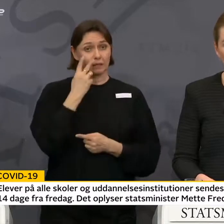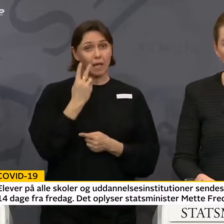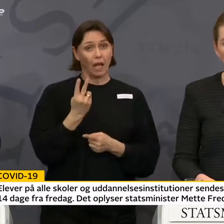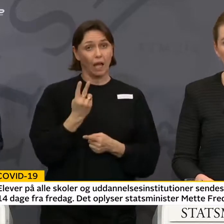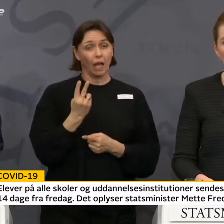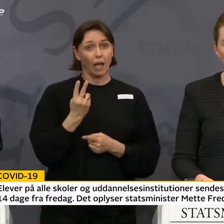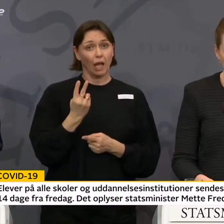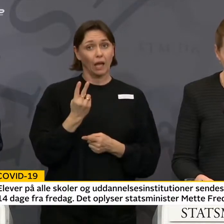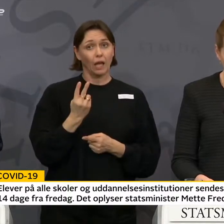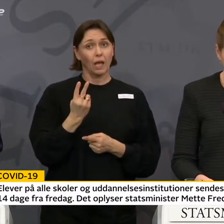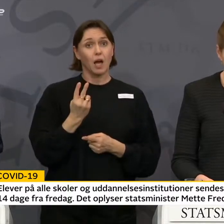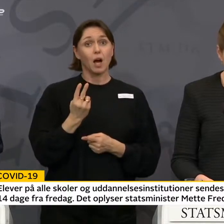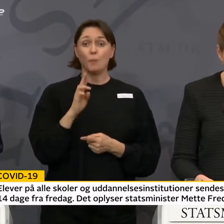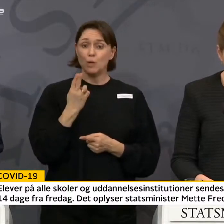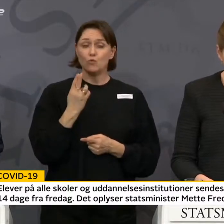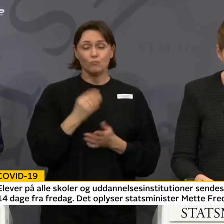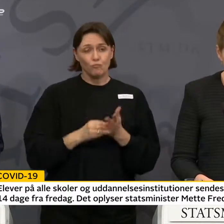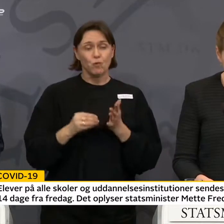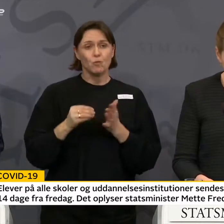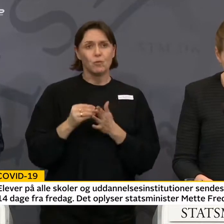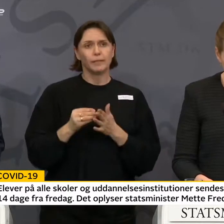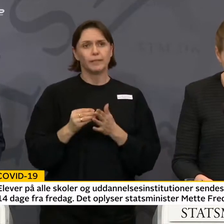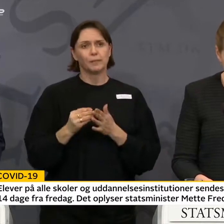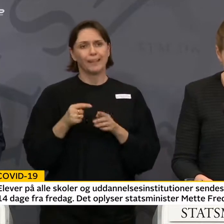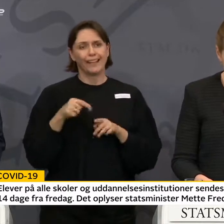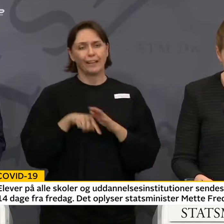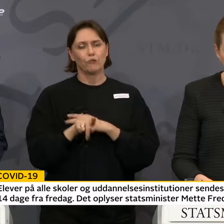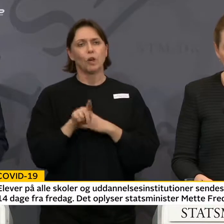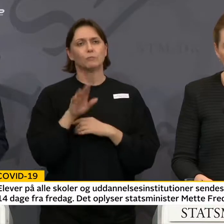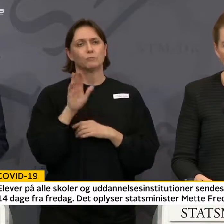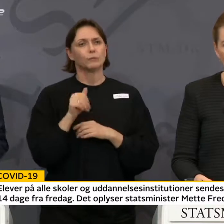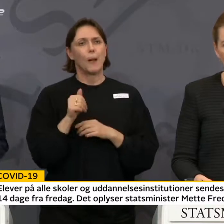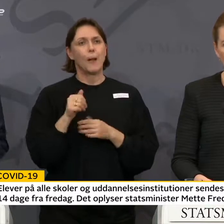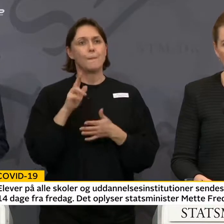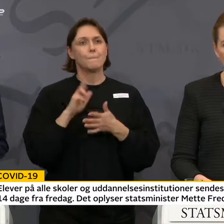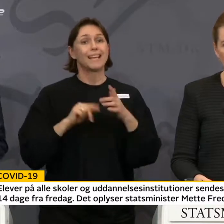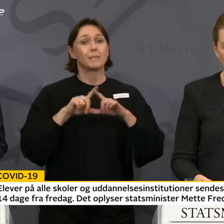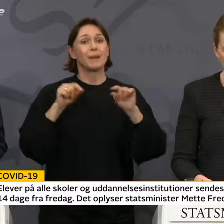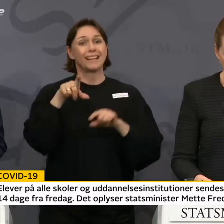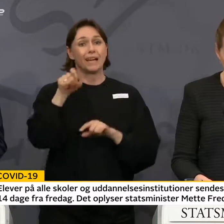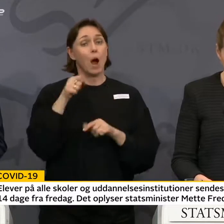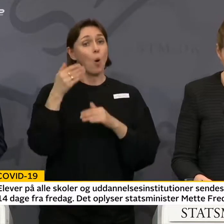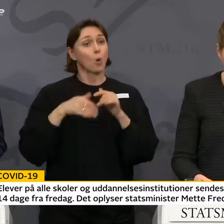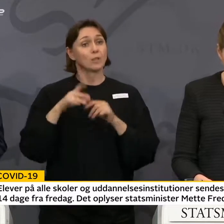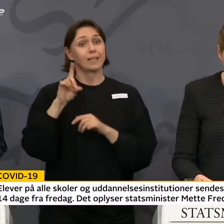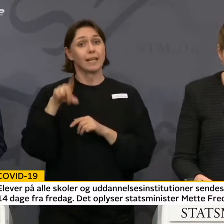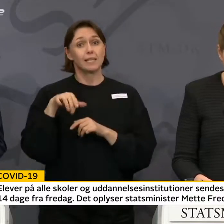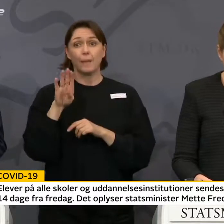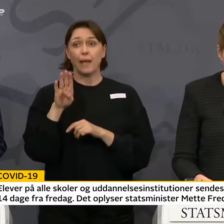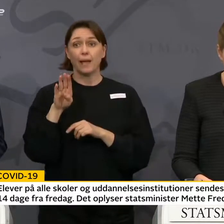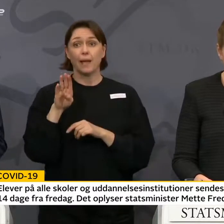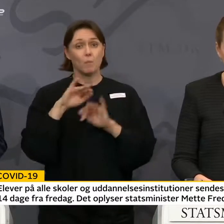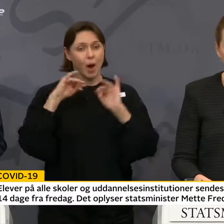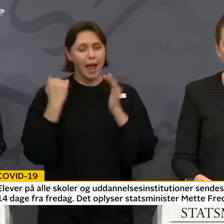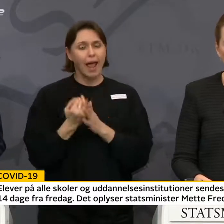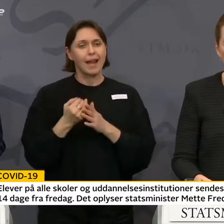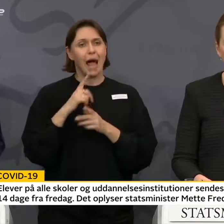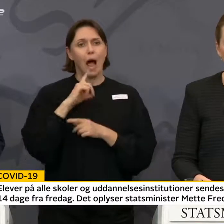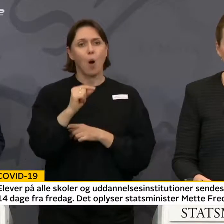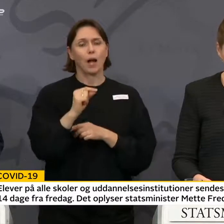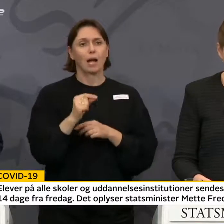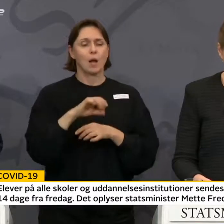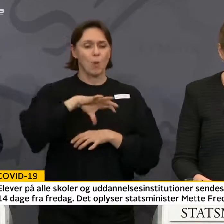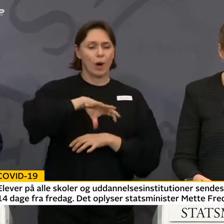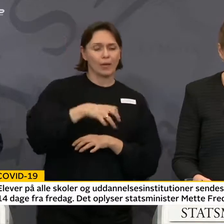kommer der yderligere til. Der indføres pladsbilletkrav hos DSB på alle afgange på regional,